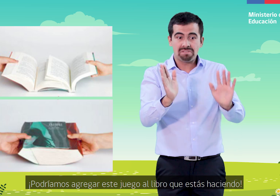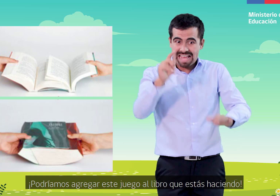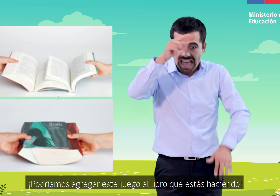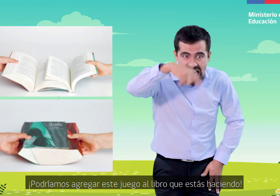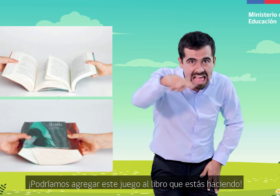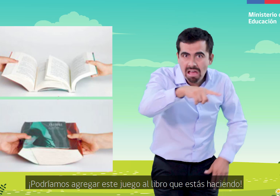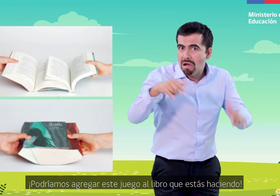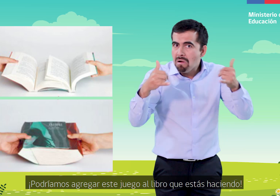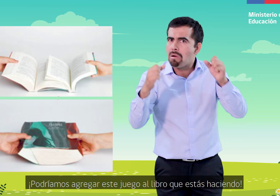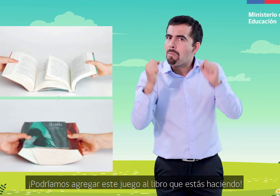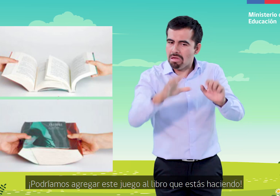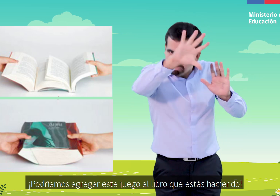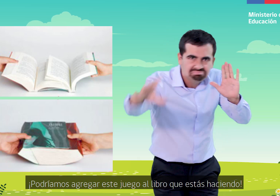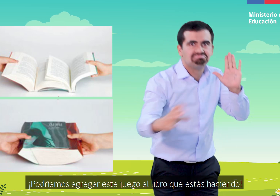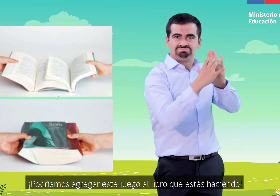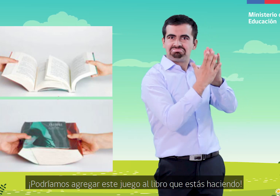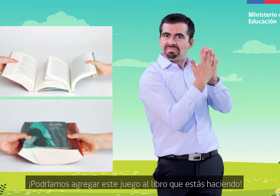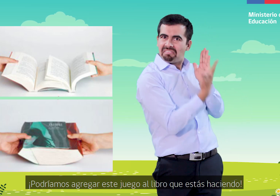Podríamos agregar este juego al libro que estás haciendo.